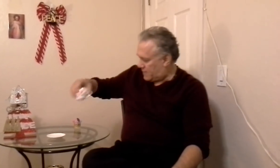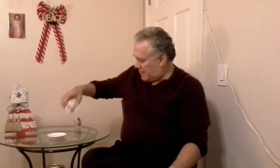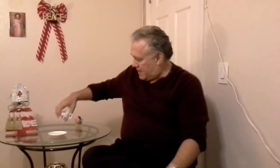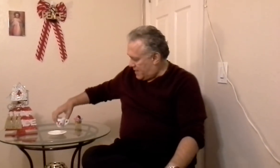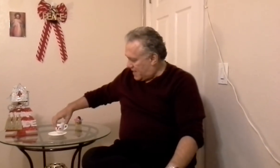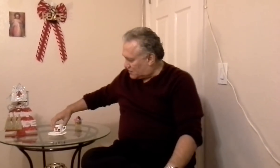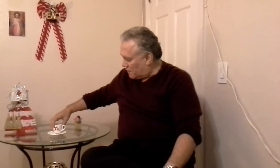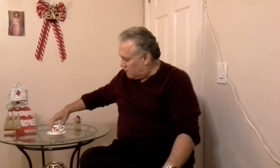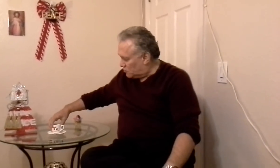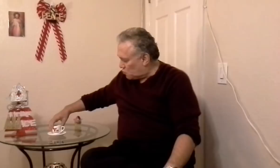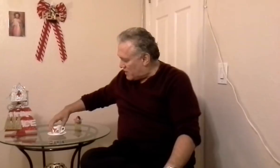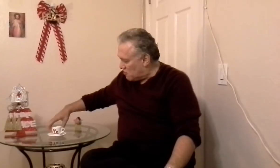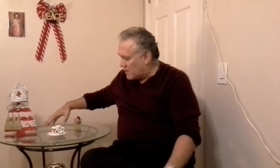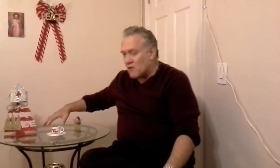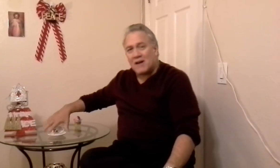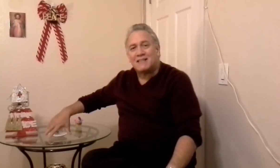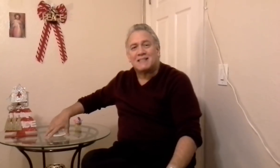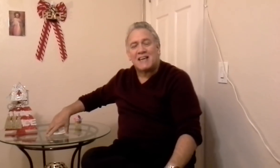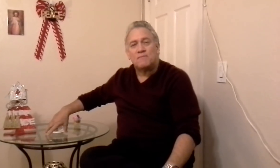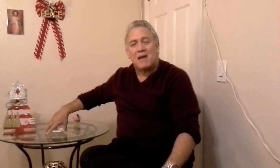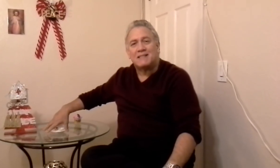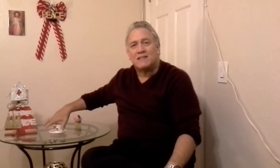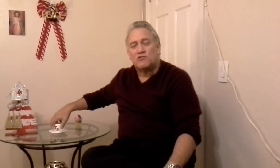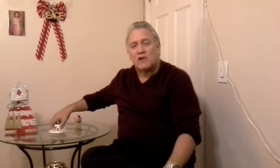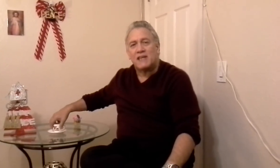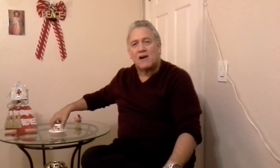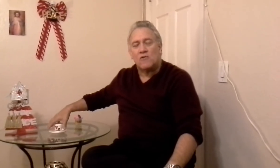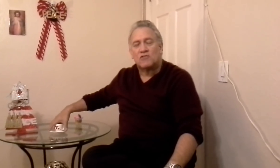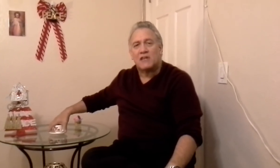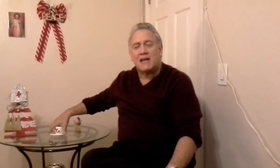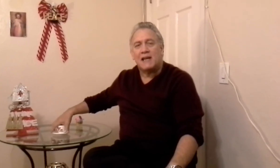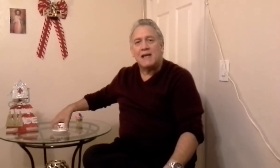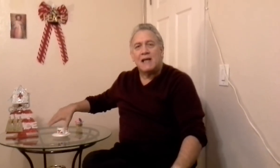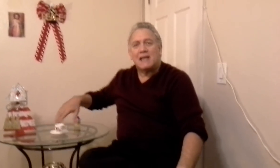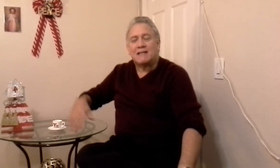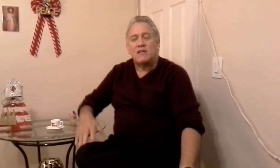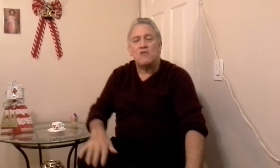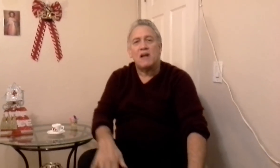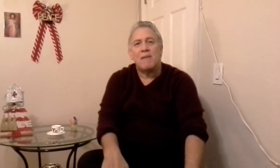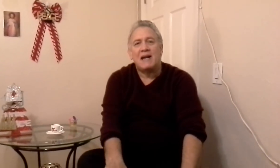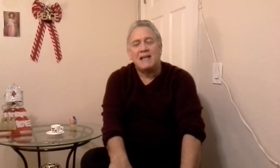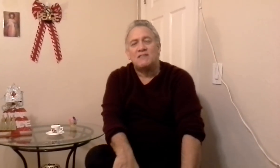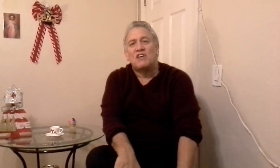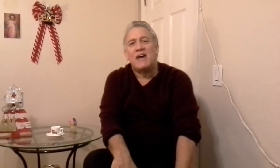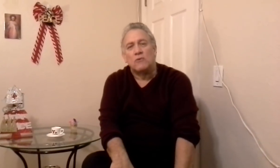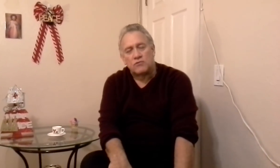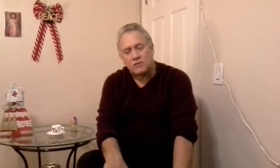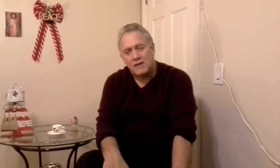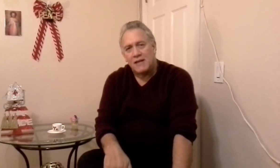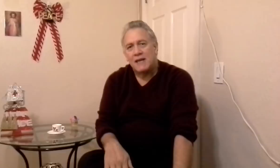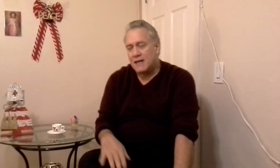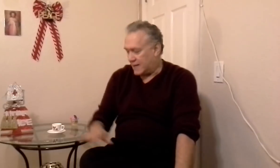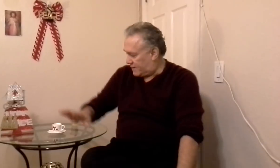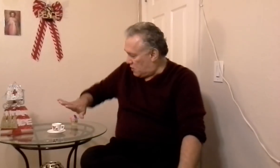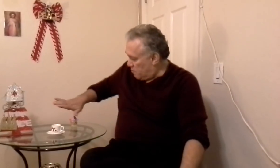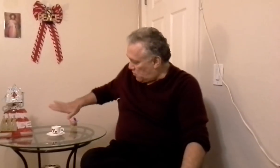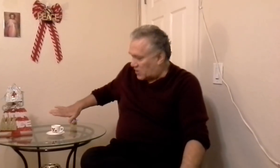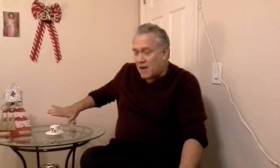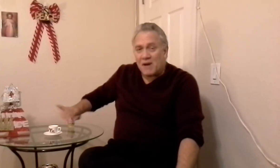esto fue un sueño mío hace 6 meses, yo quería conocer la señora Marilis Llanos, que tiene un programa